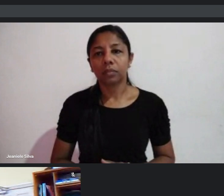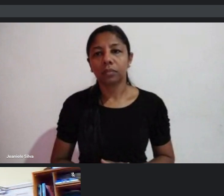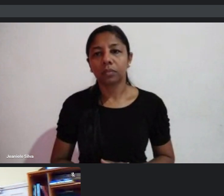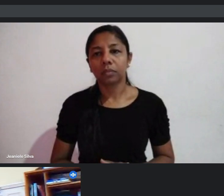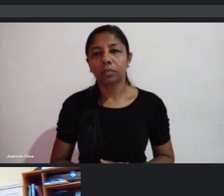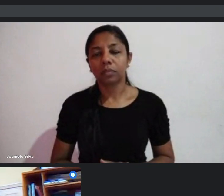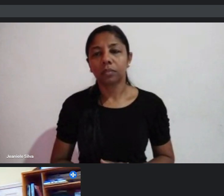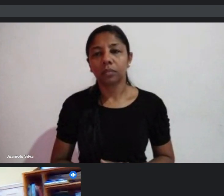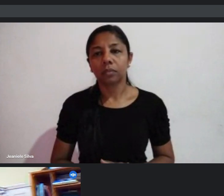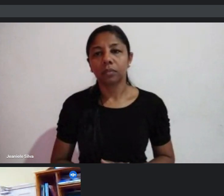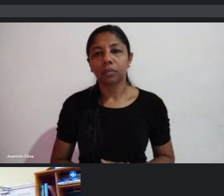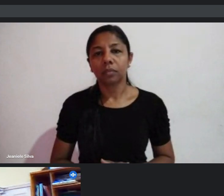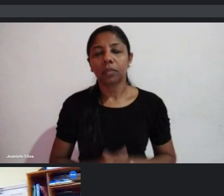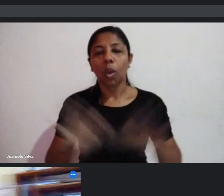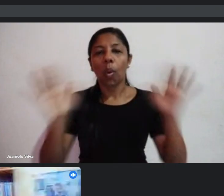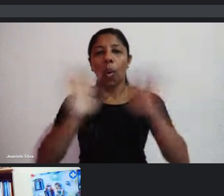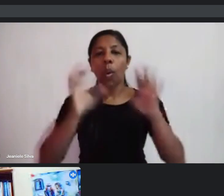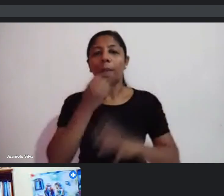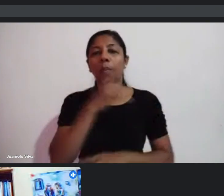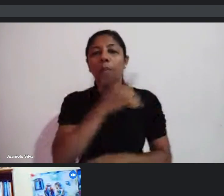bom dia